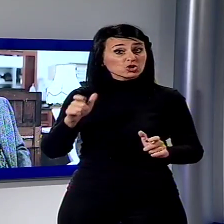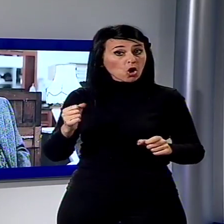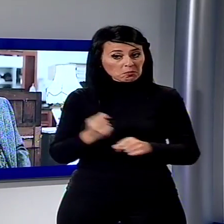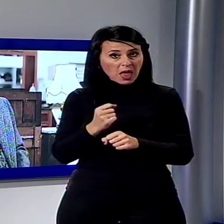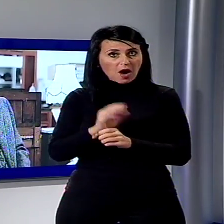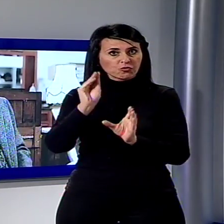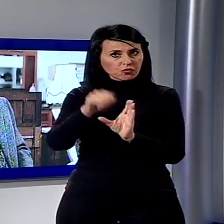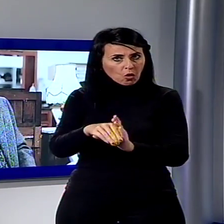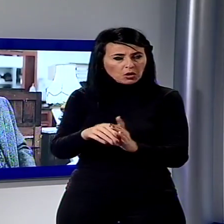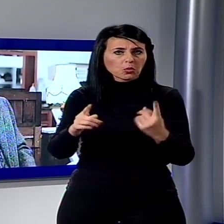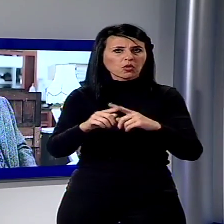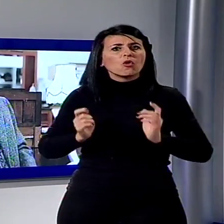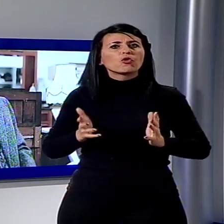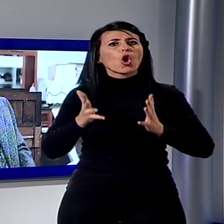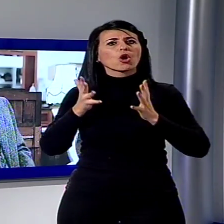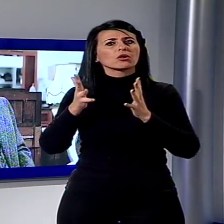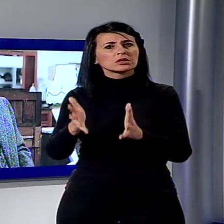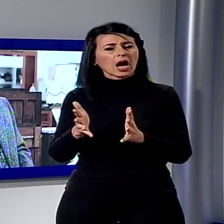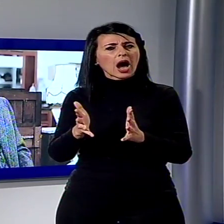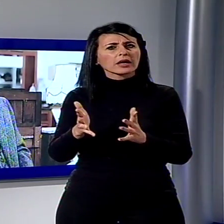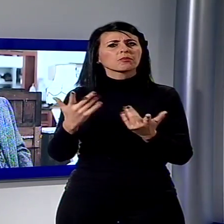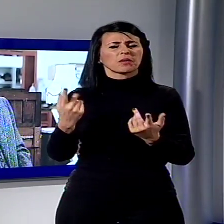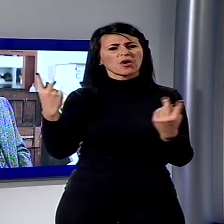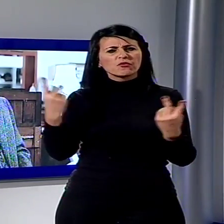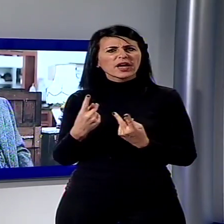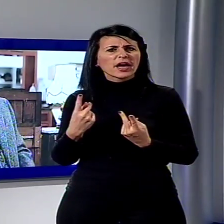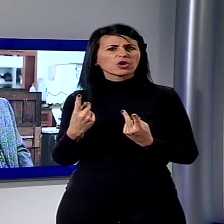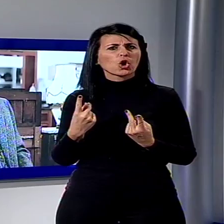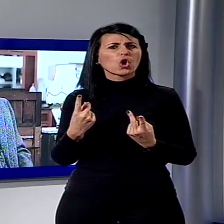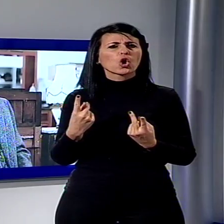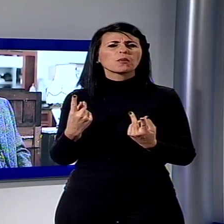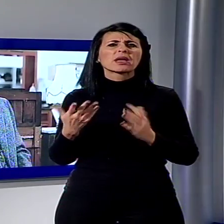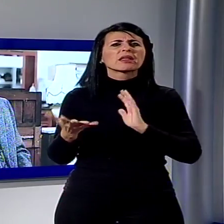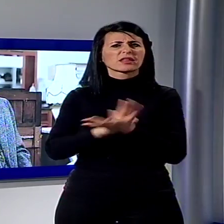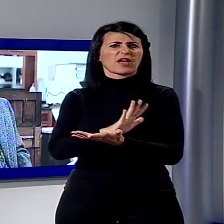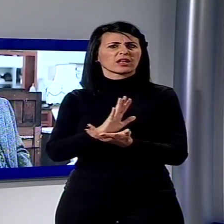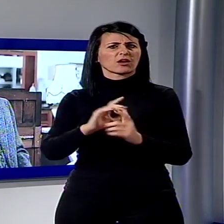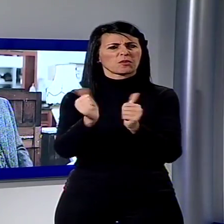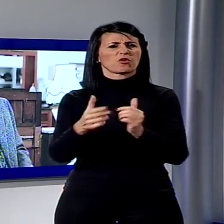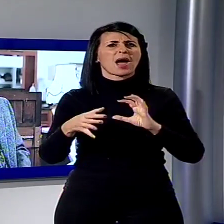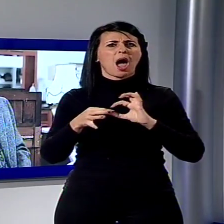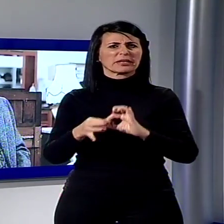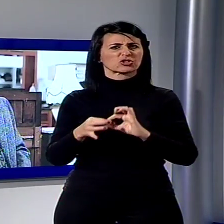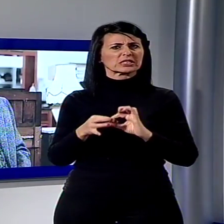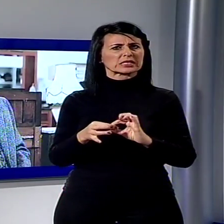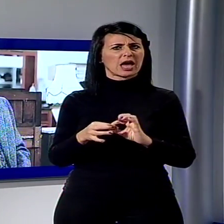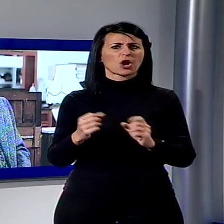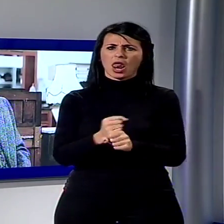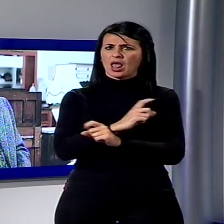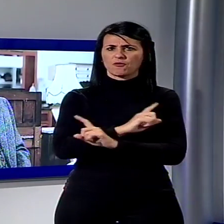perché fra loro si è creato un clima che va al di là della collaborazione lavorativa ma è un clima di amicizia, di